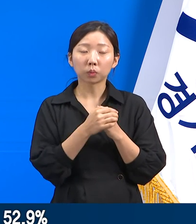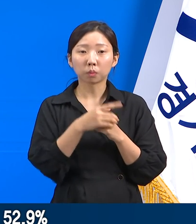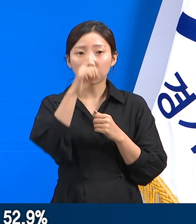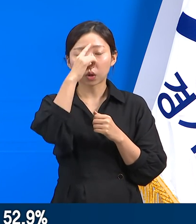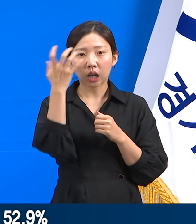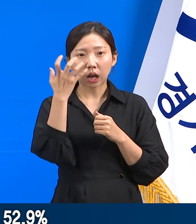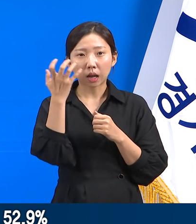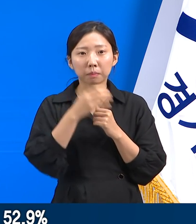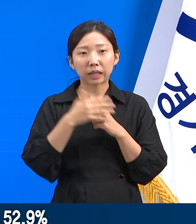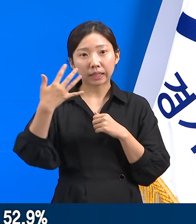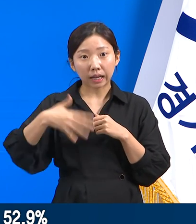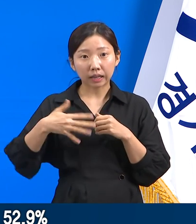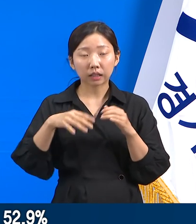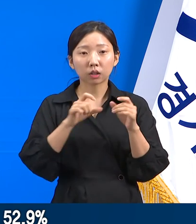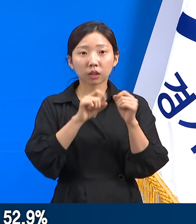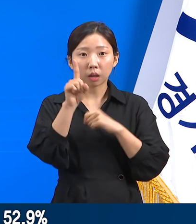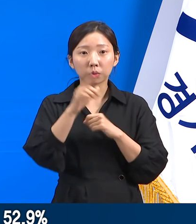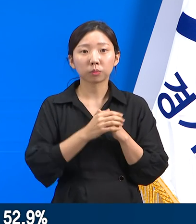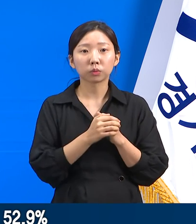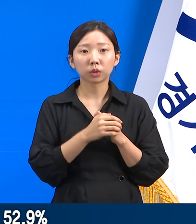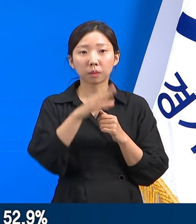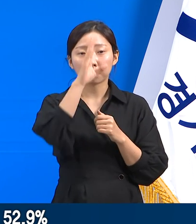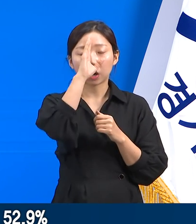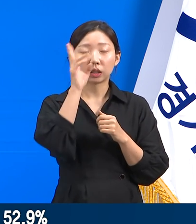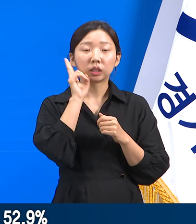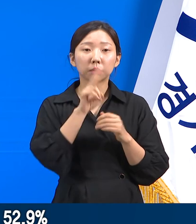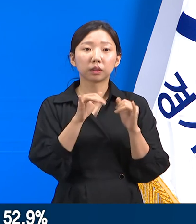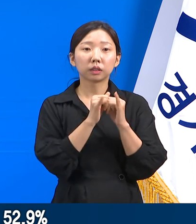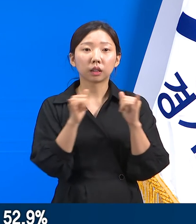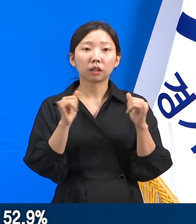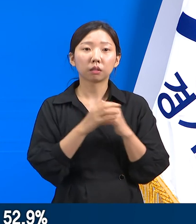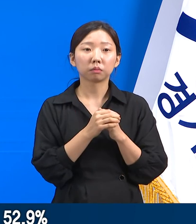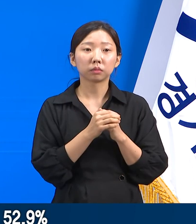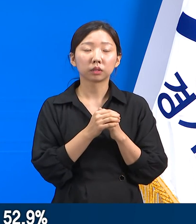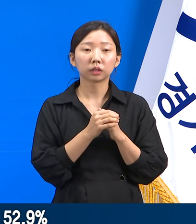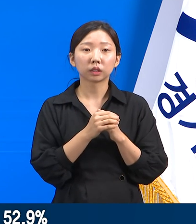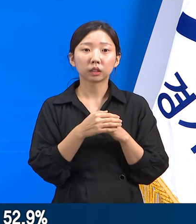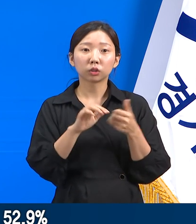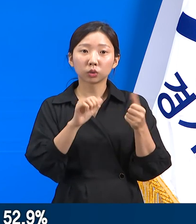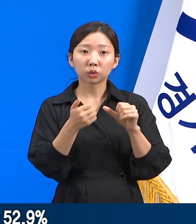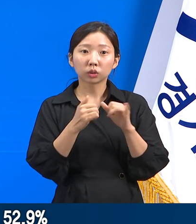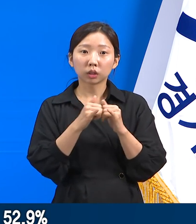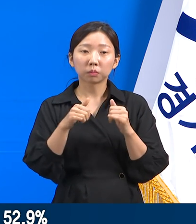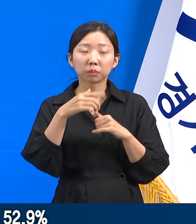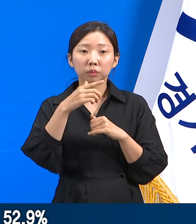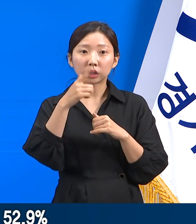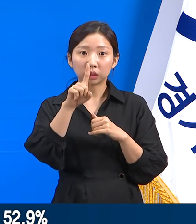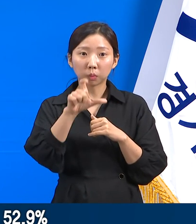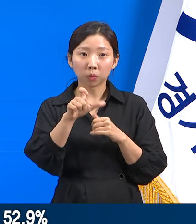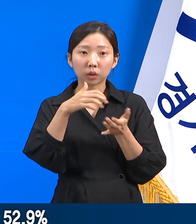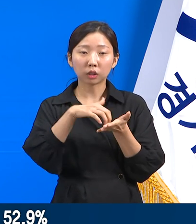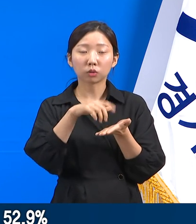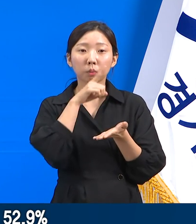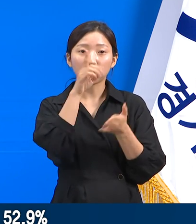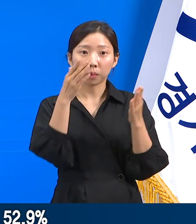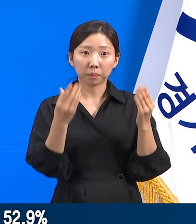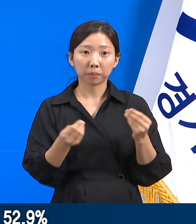경증 사례가 대부분이며 중환자실 입원 등 중증 사례가 12건, 사망 사례가 15건 보고되었습니다.